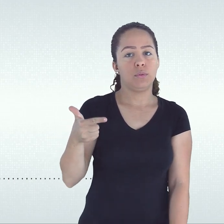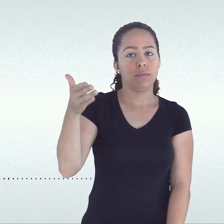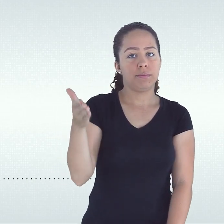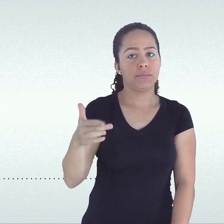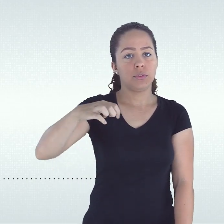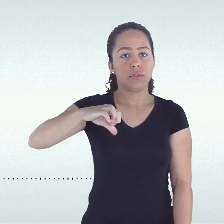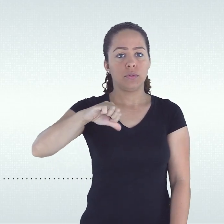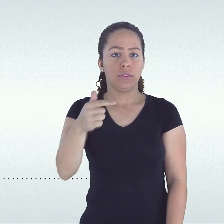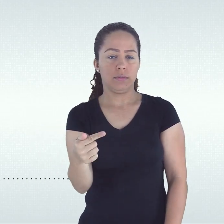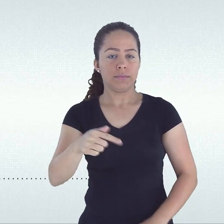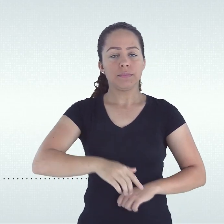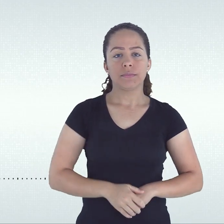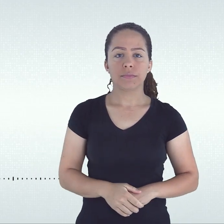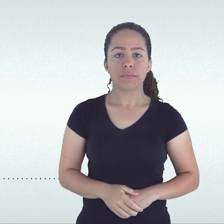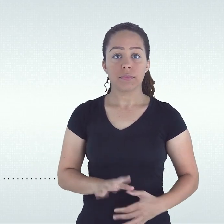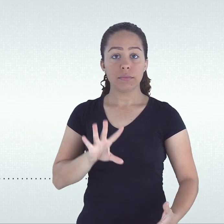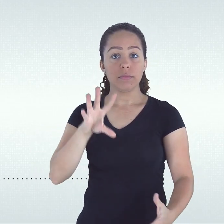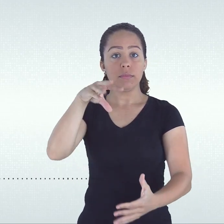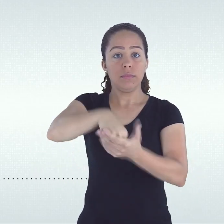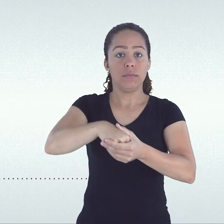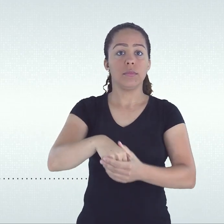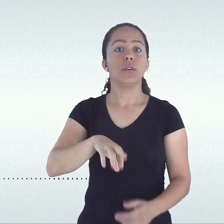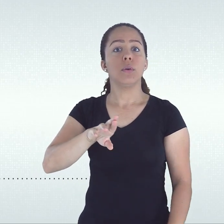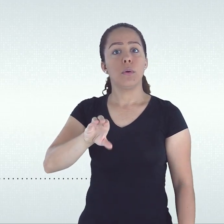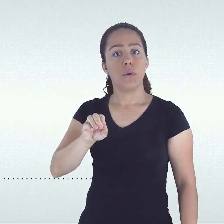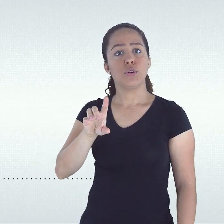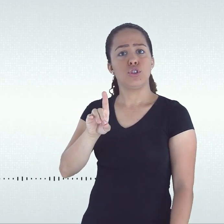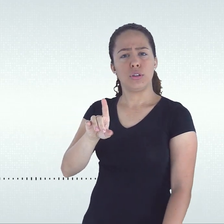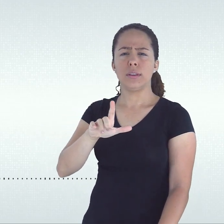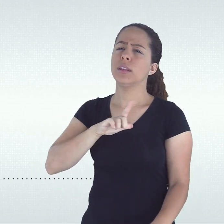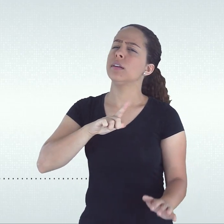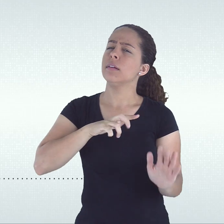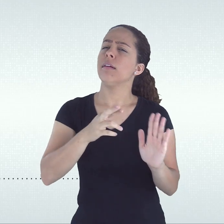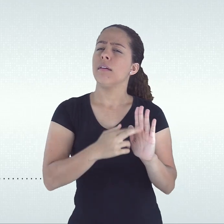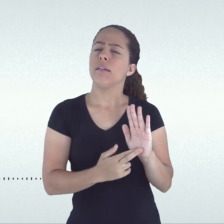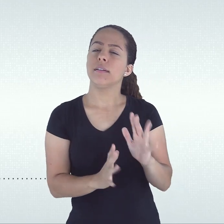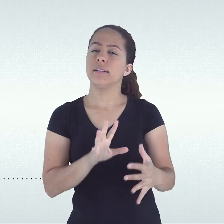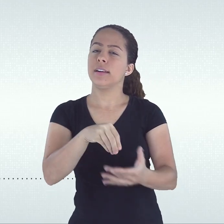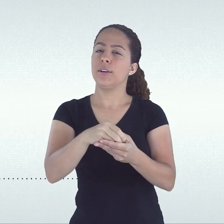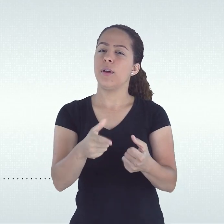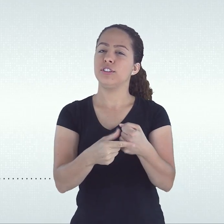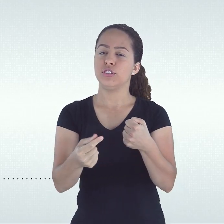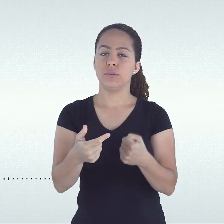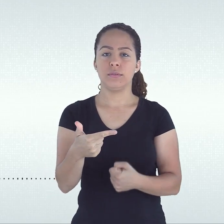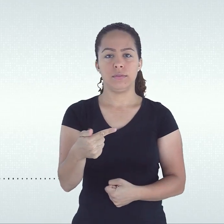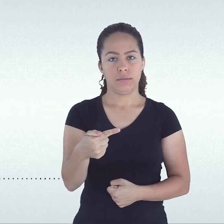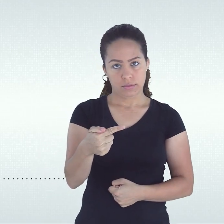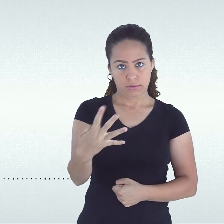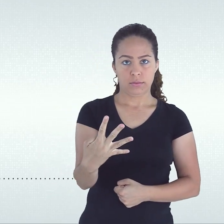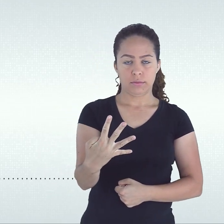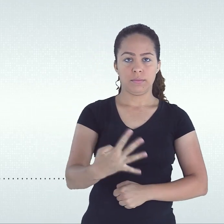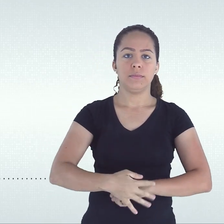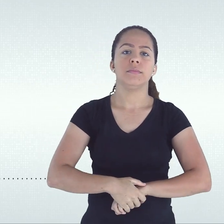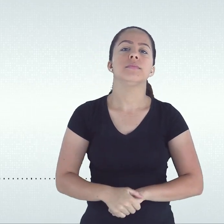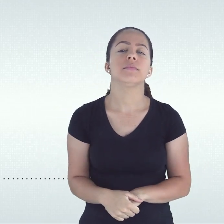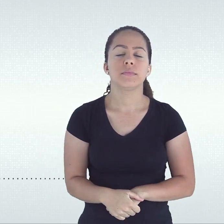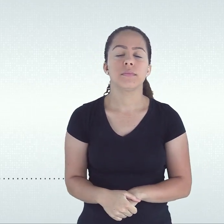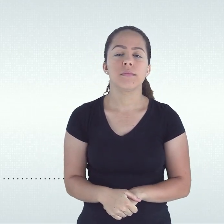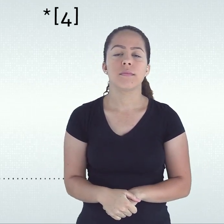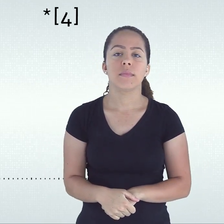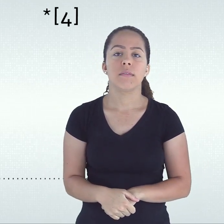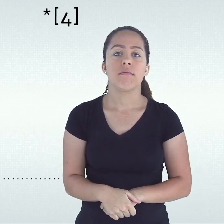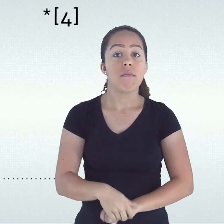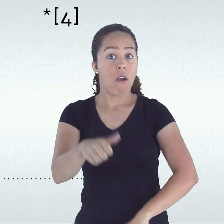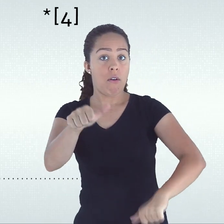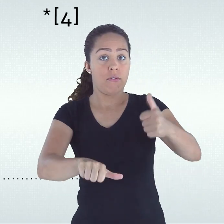No ROD, as regras estão no artigo 74. A avaliação formativa fundamenta-se na concepção